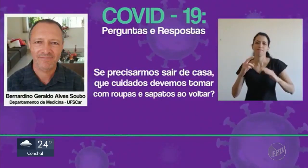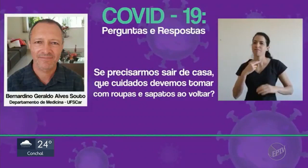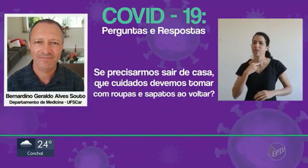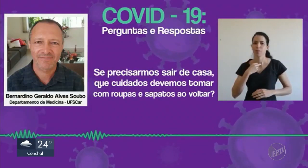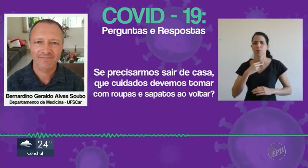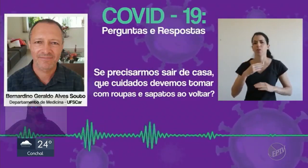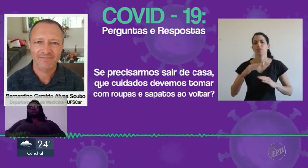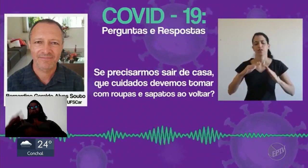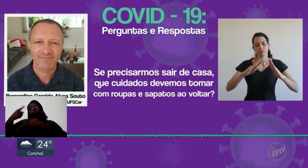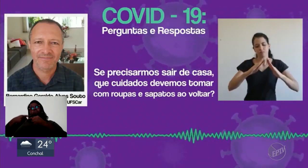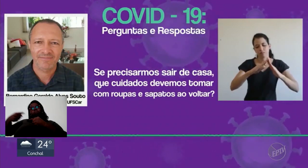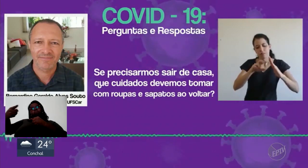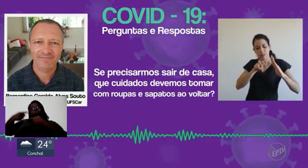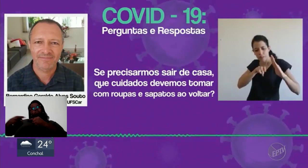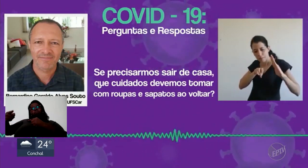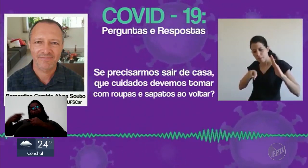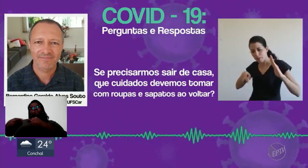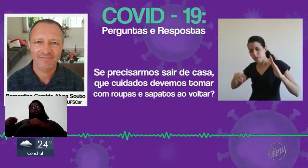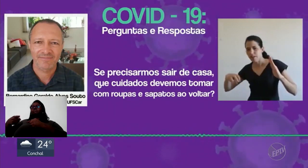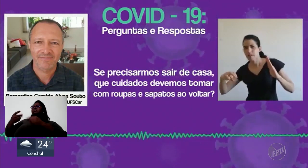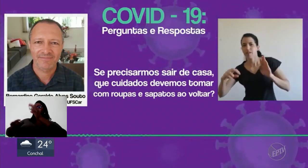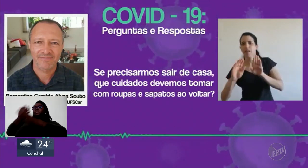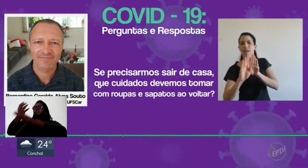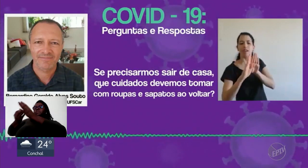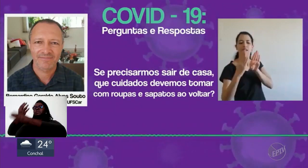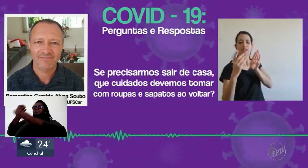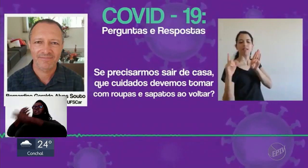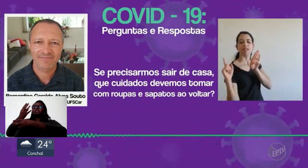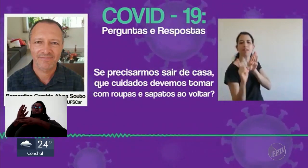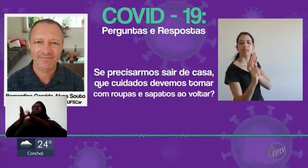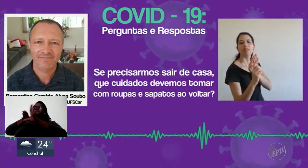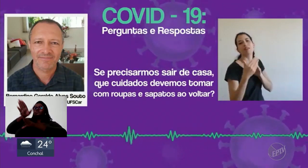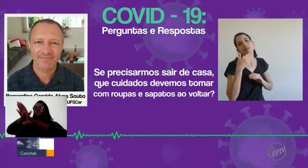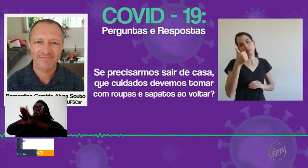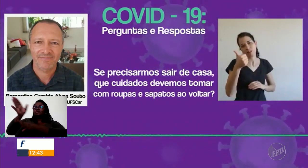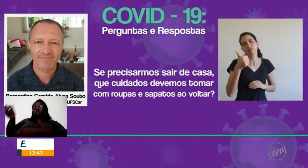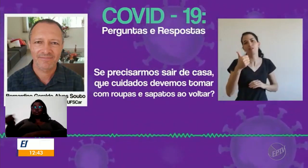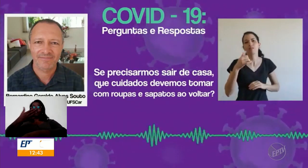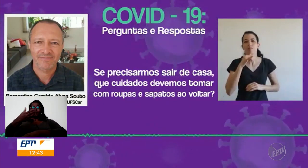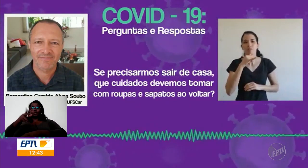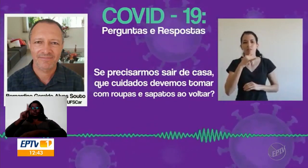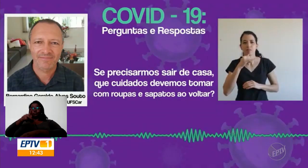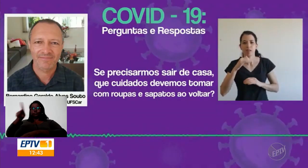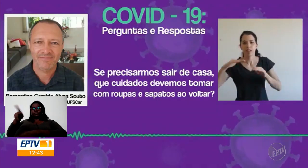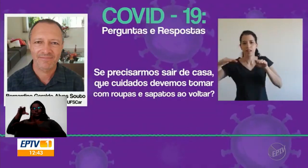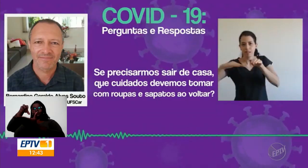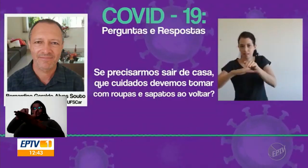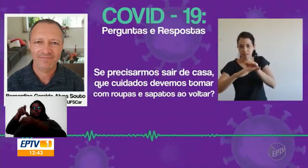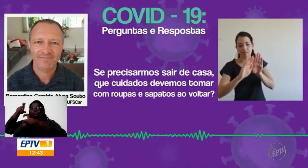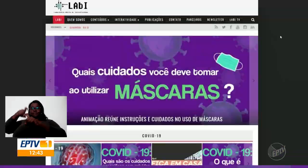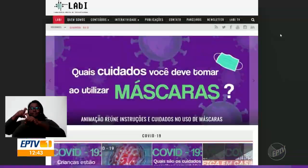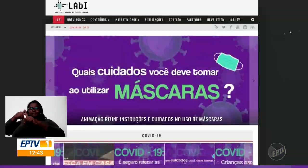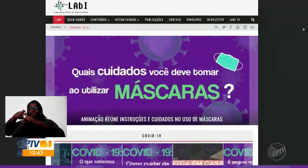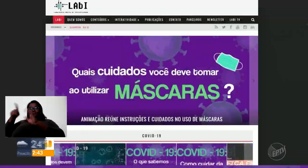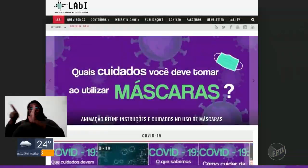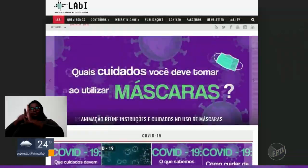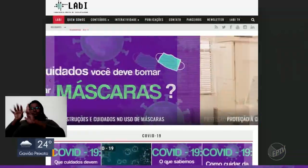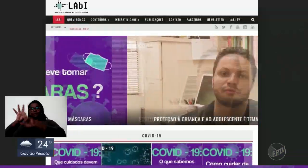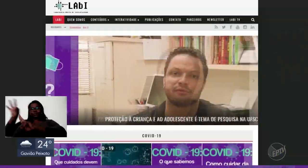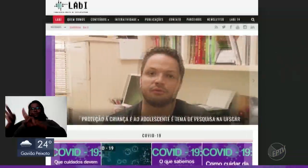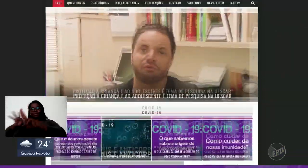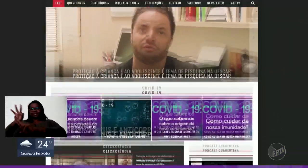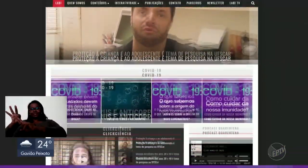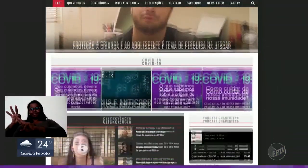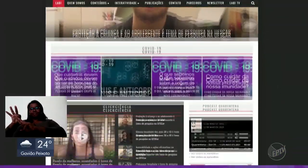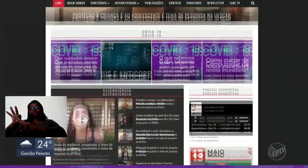roupa. Toda semana surgem novas orientações do professor do Departamento de Medicina da Universidade. Elas respondem